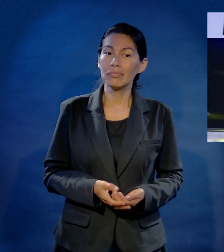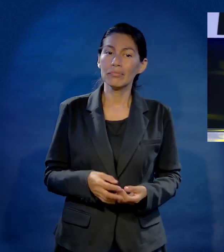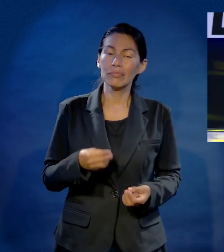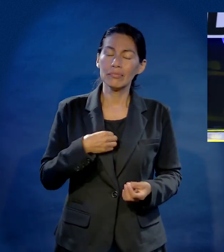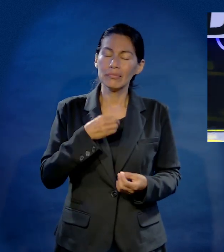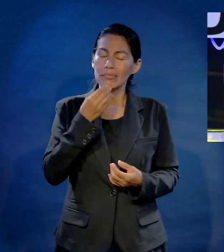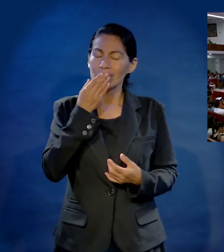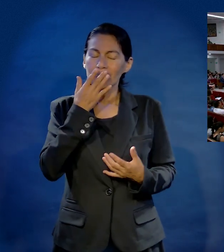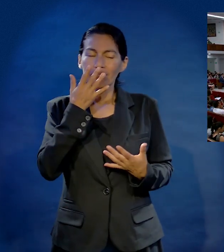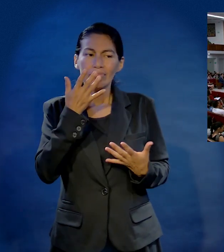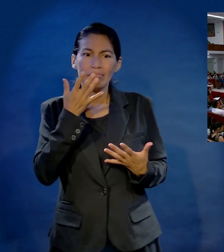¿Huele bien?